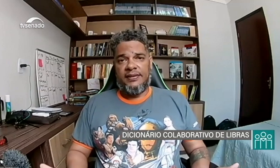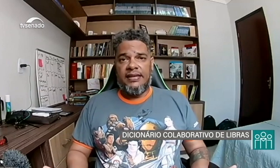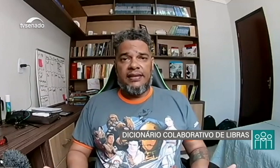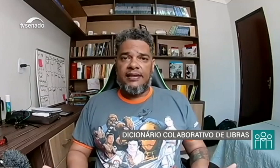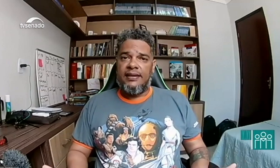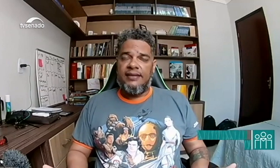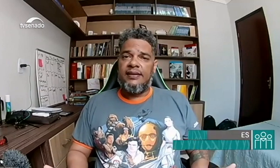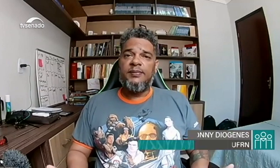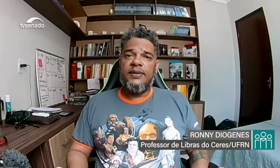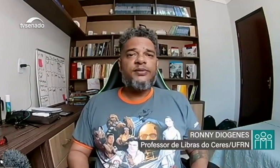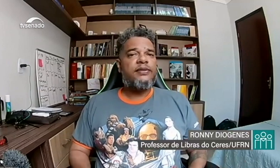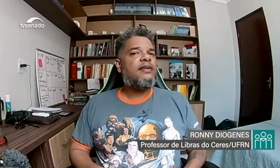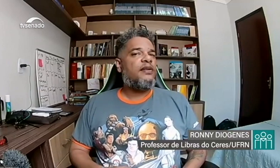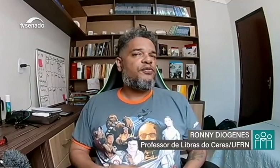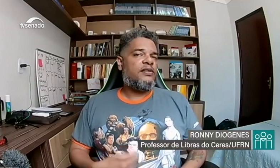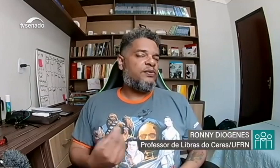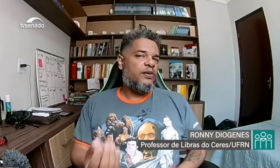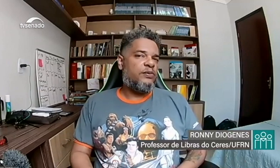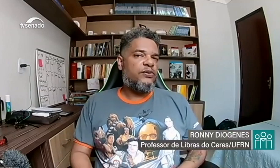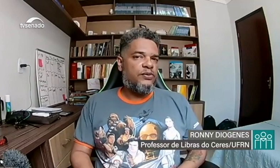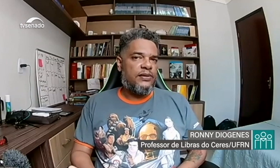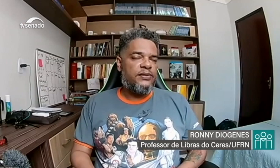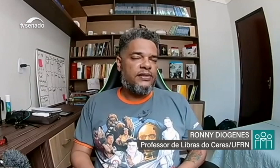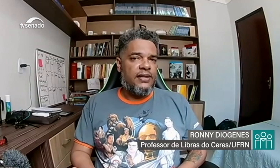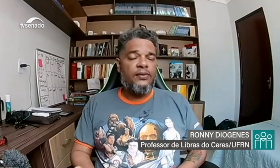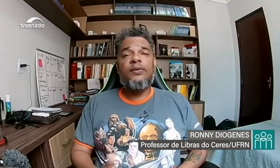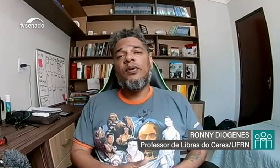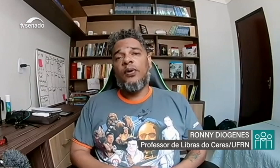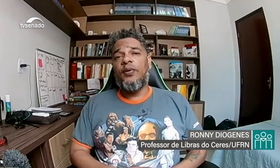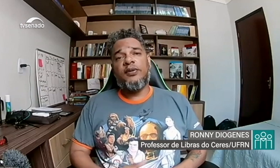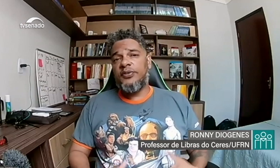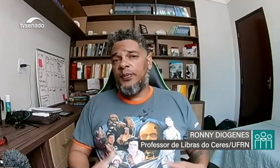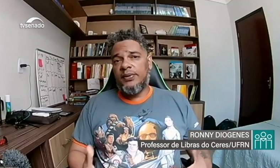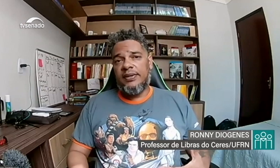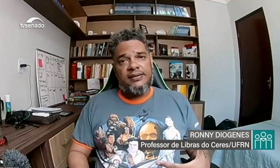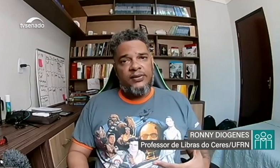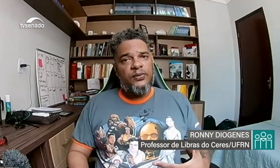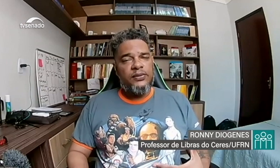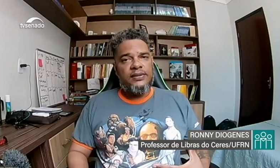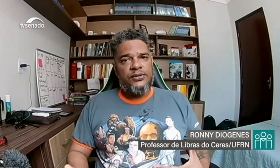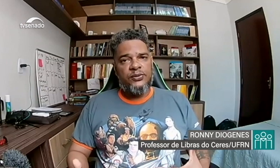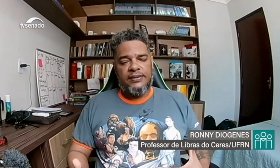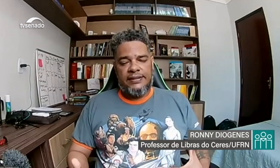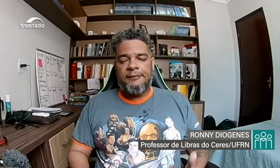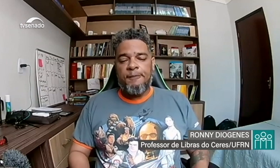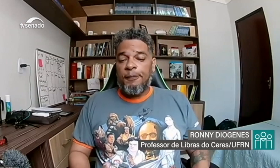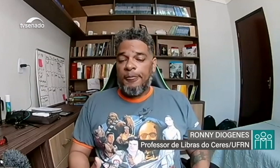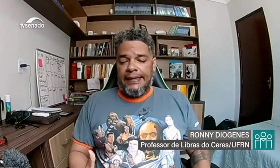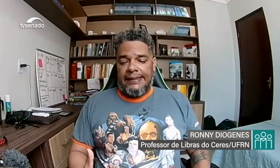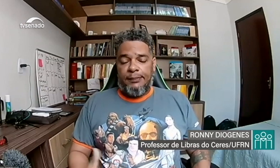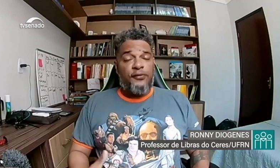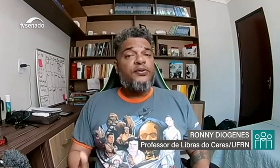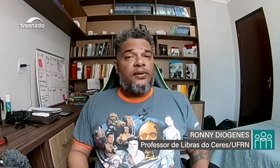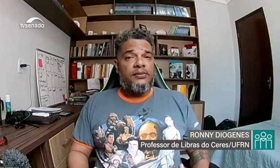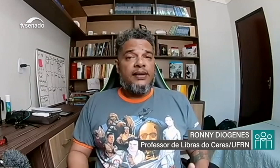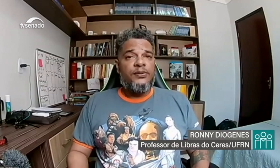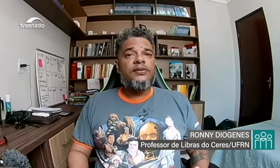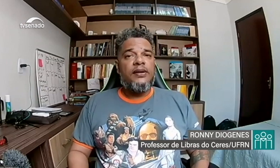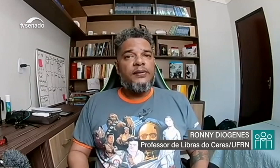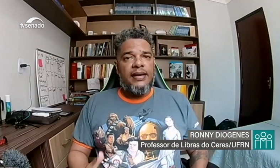entre amigos, fazer uma consulta ao sinal ou então você pode estar até num contexto de profissional de tradução e a